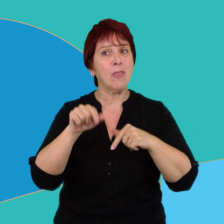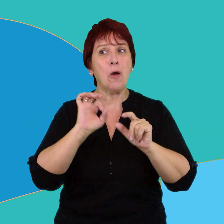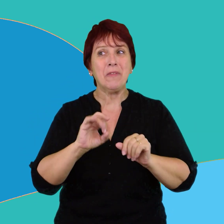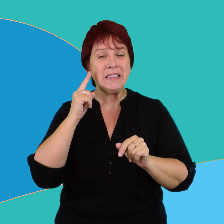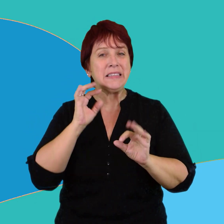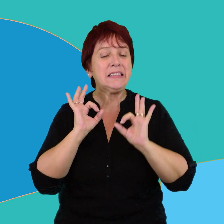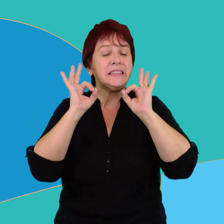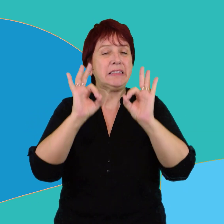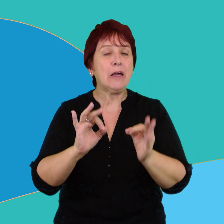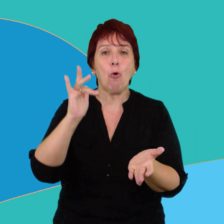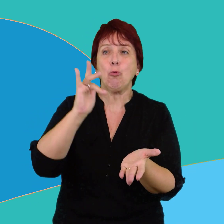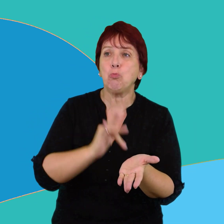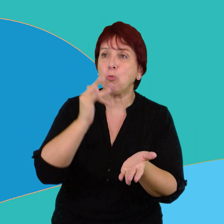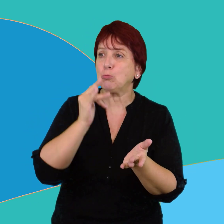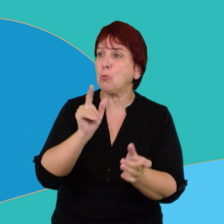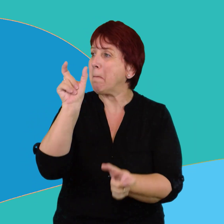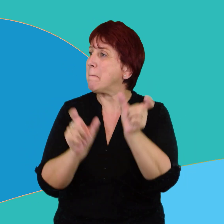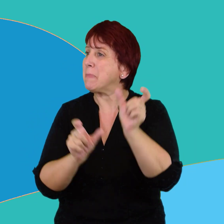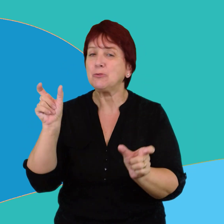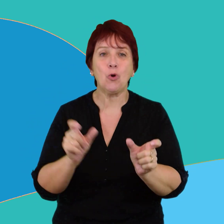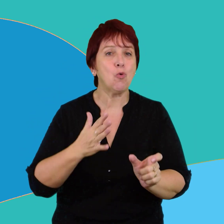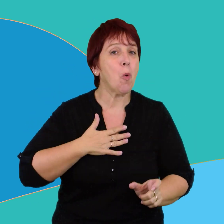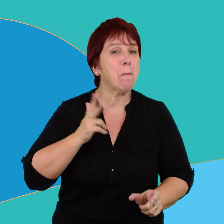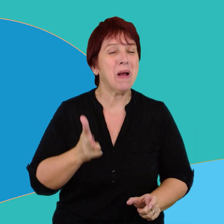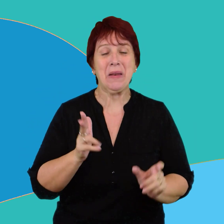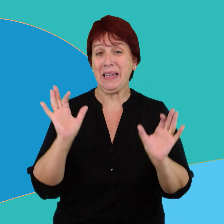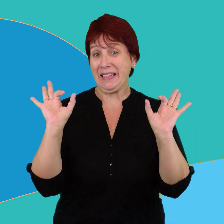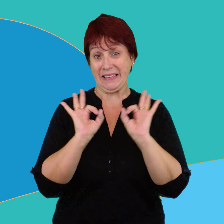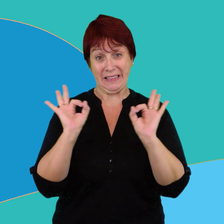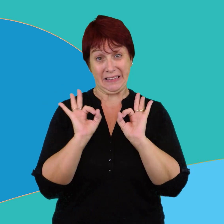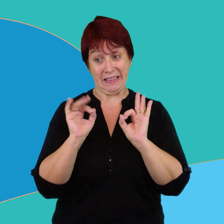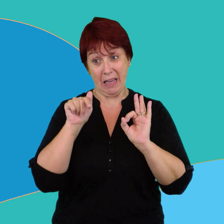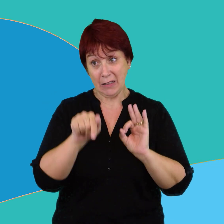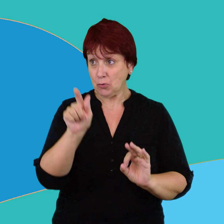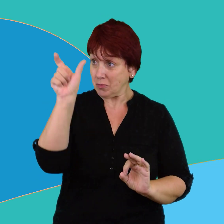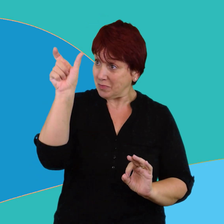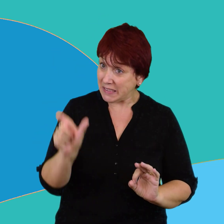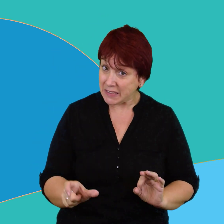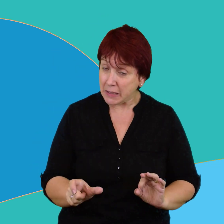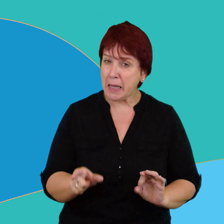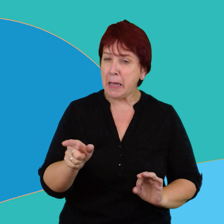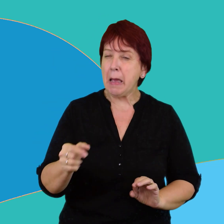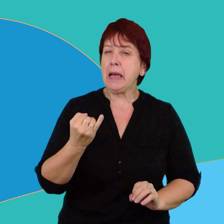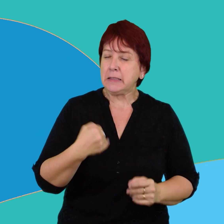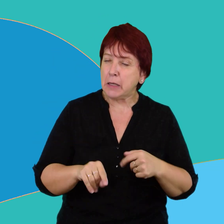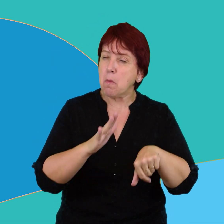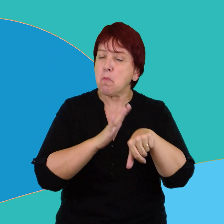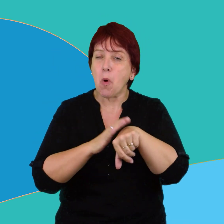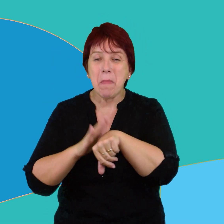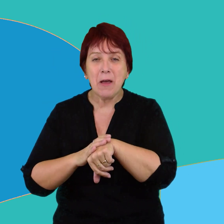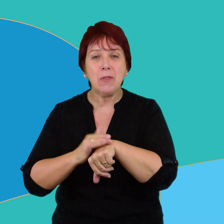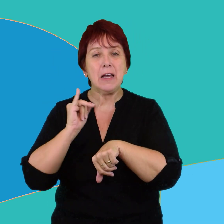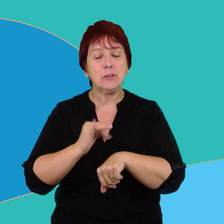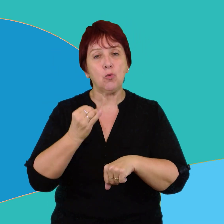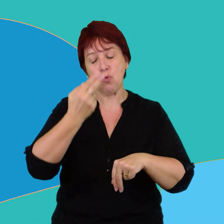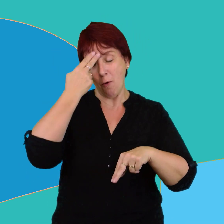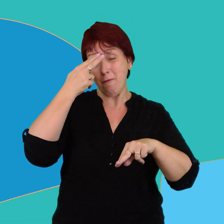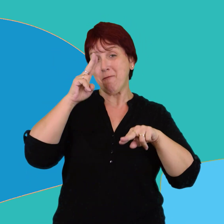todavía alcanzadas por ningún ser humano. Shackleton, para su pesar, enfermó durante la